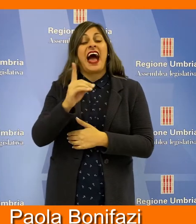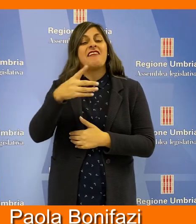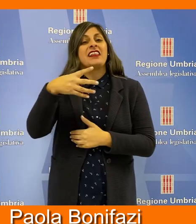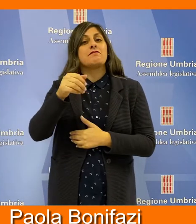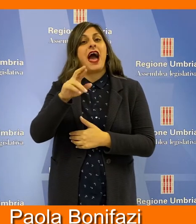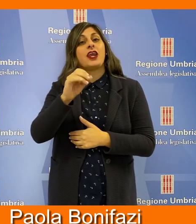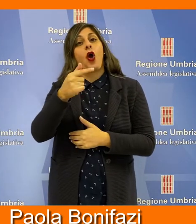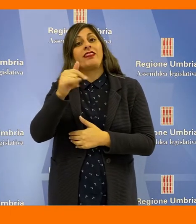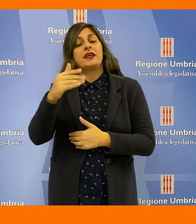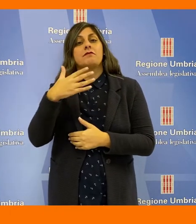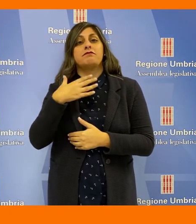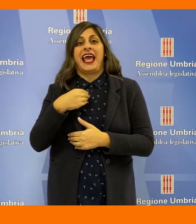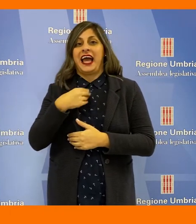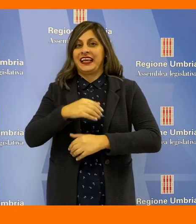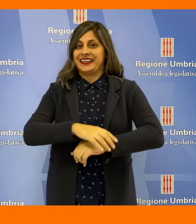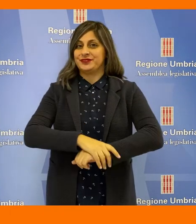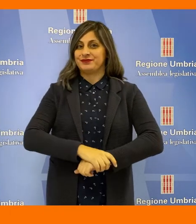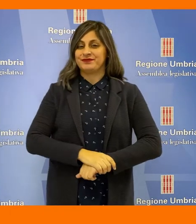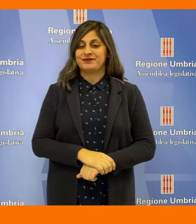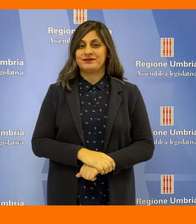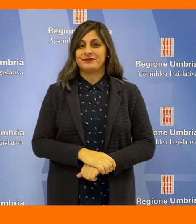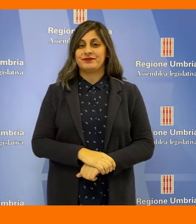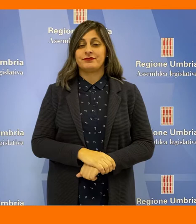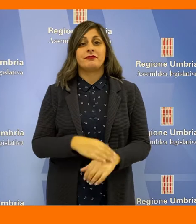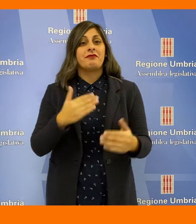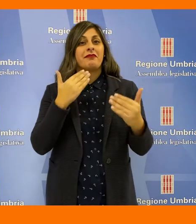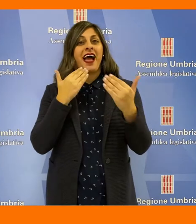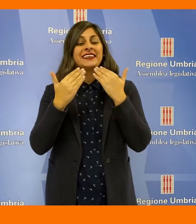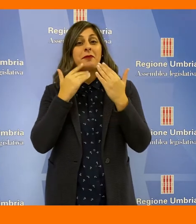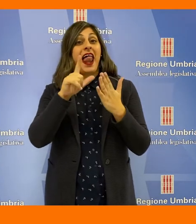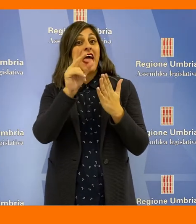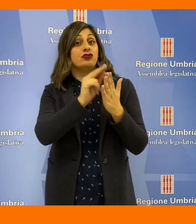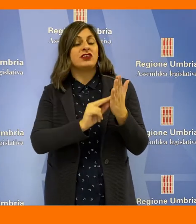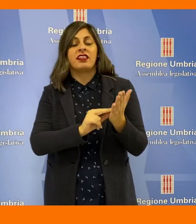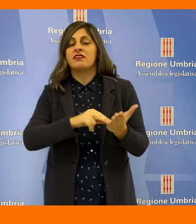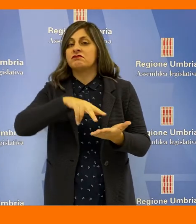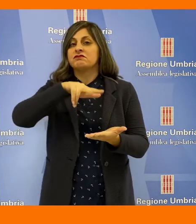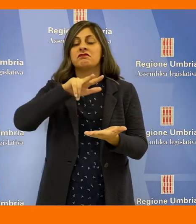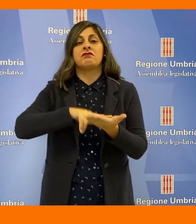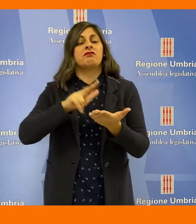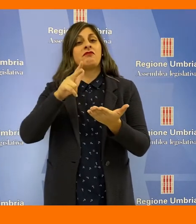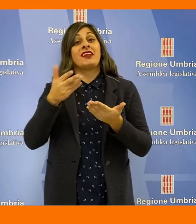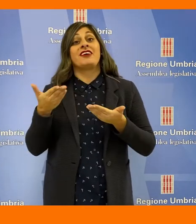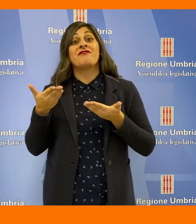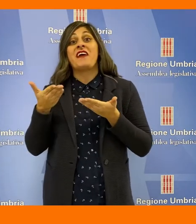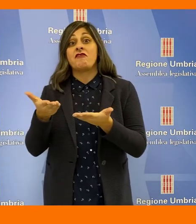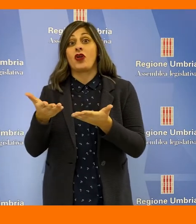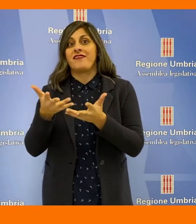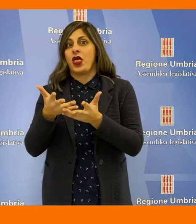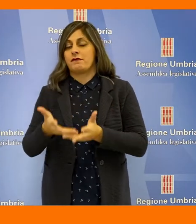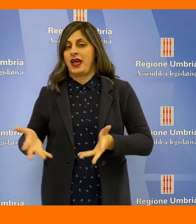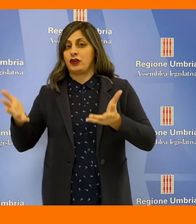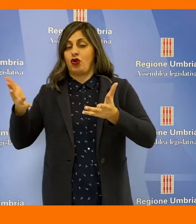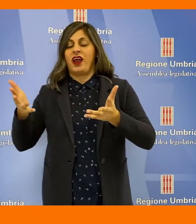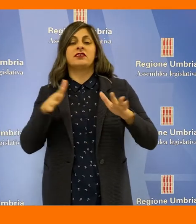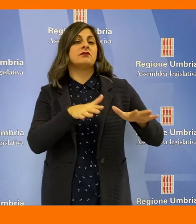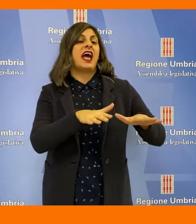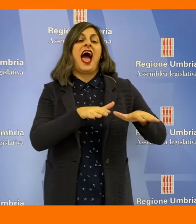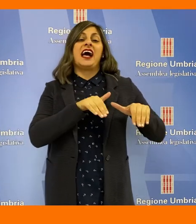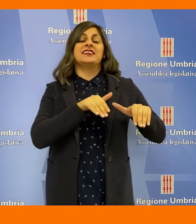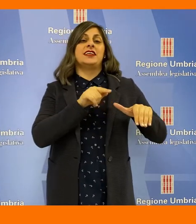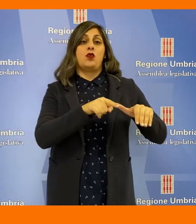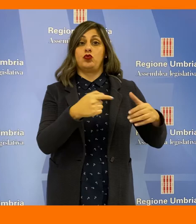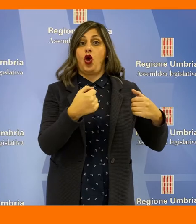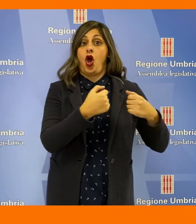Mariotti Bianchi. L'Assemblea Legislativa ha approvato con i voti favorevoli della maggioranza e l